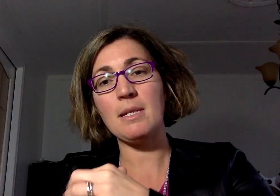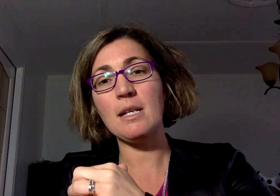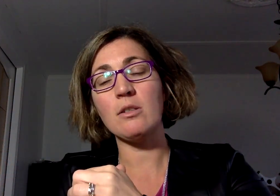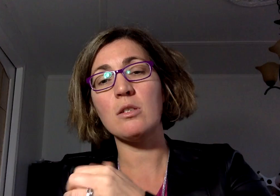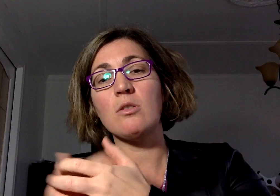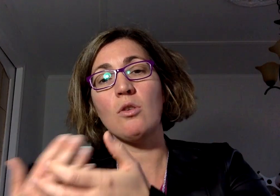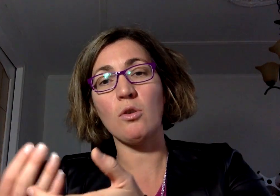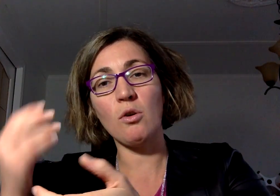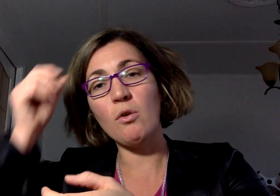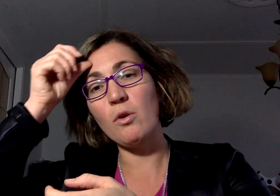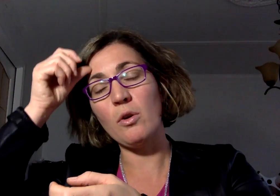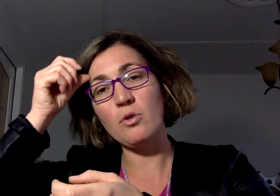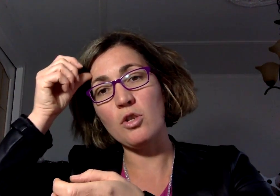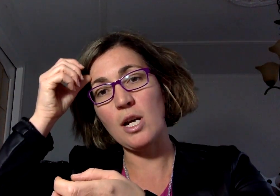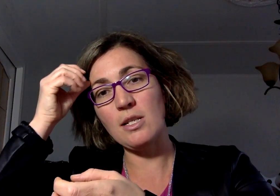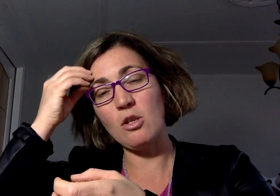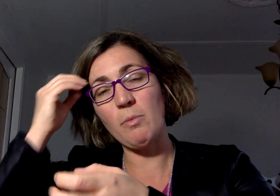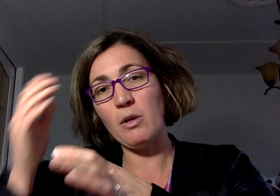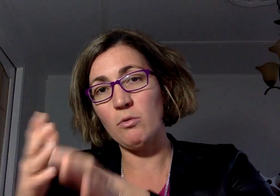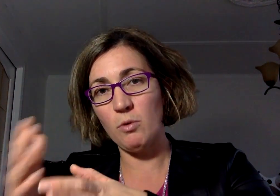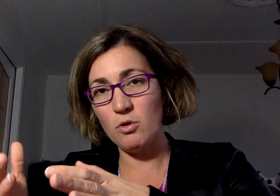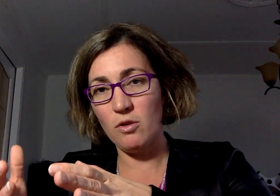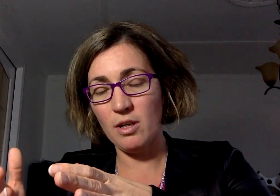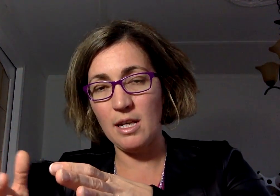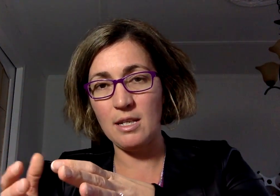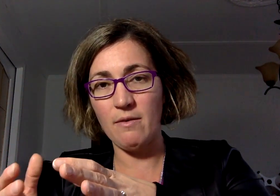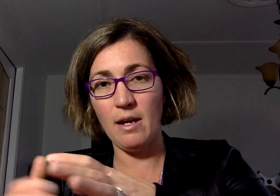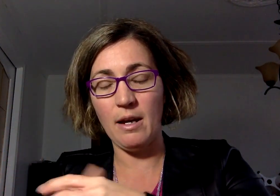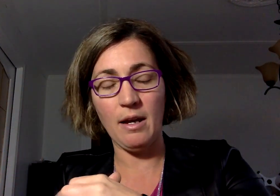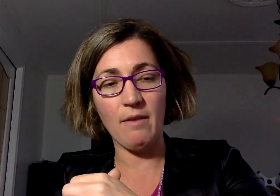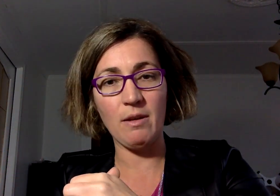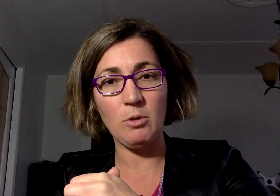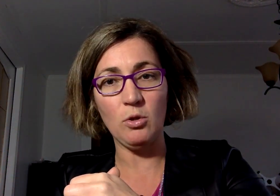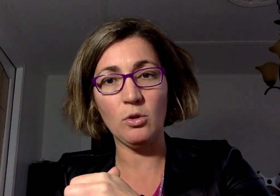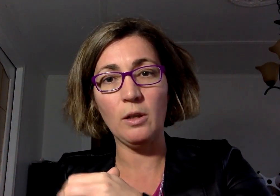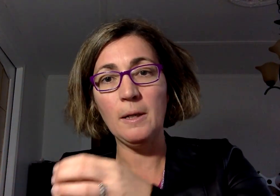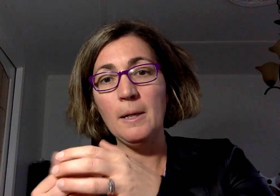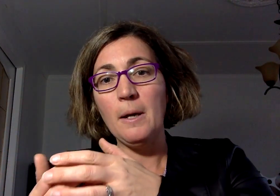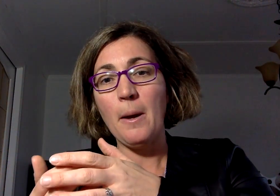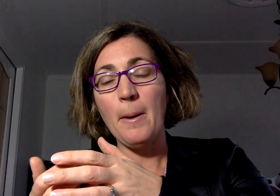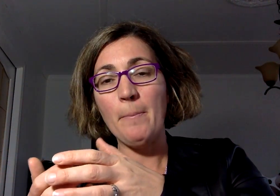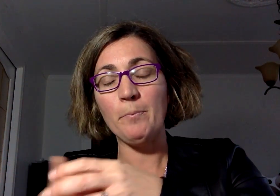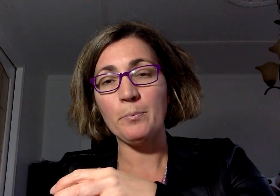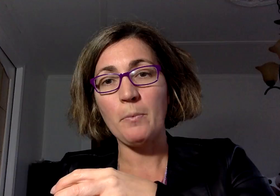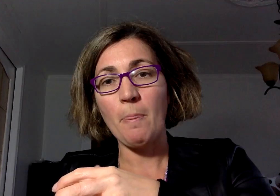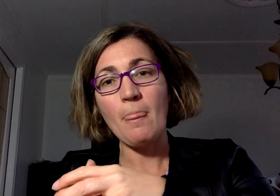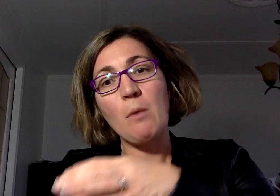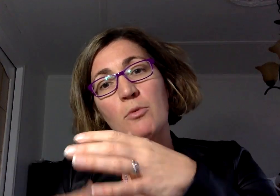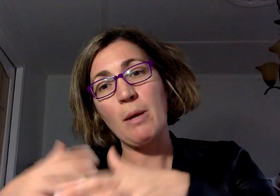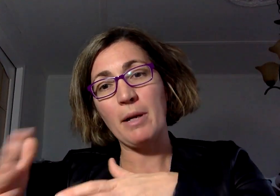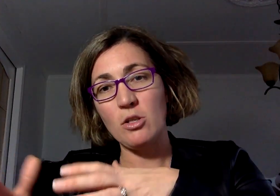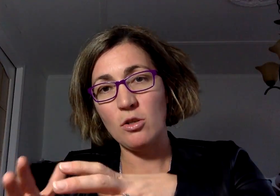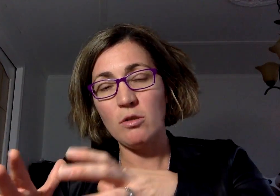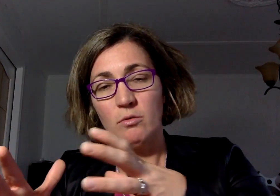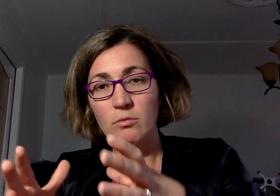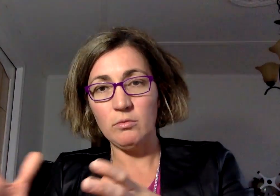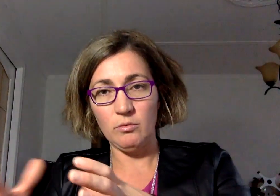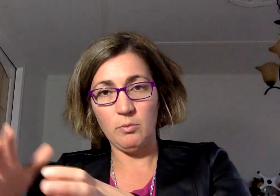cycle, ce qu'on suggère, c'est de prendre une pause de 15 à 20 minutes. Puis après ça, vous